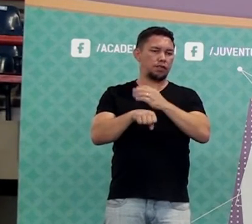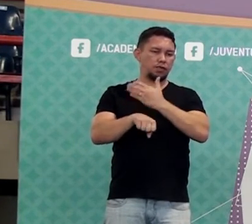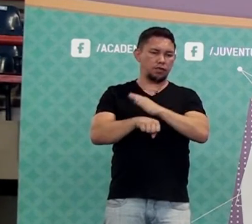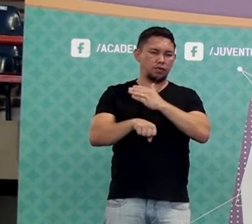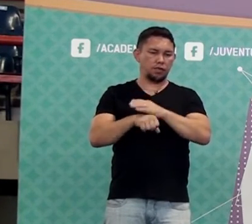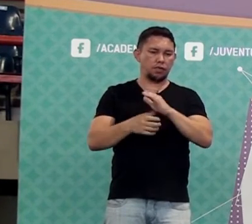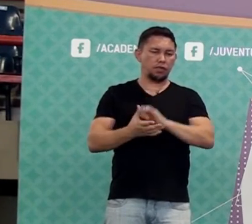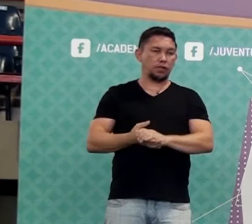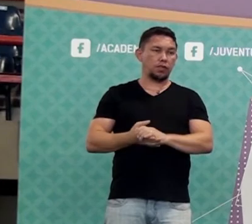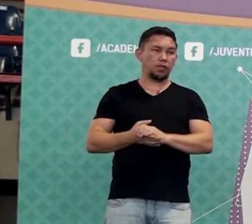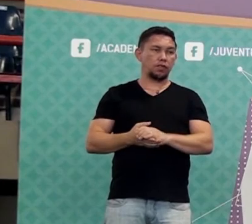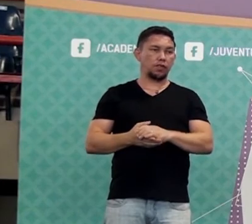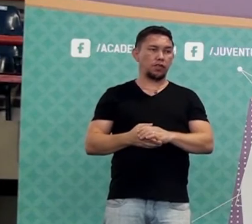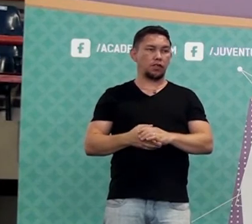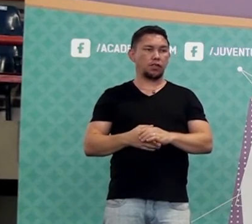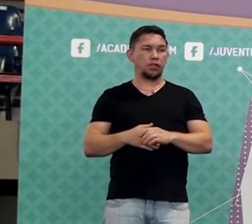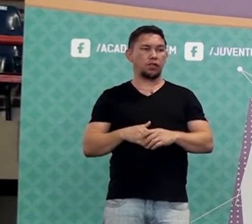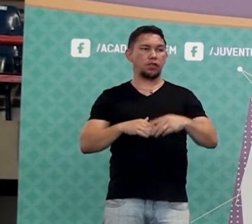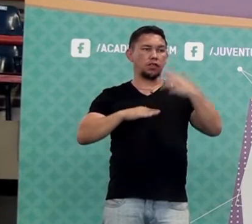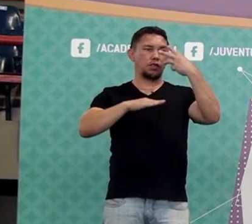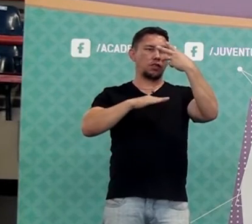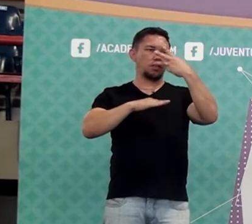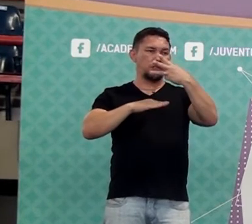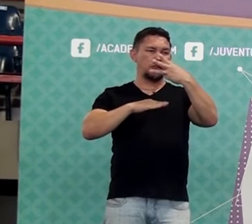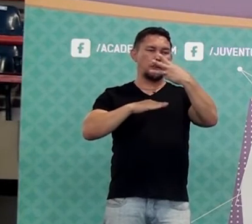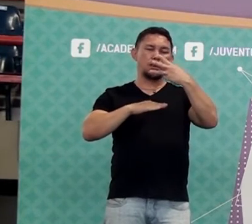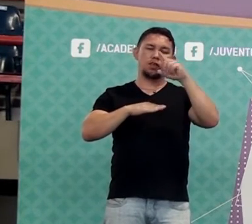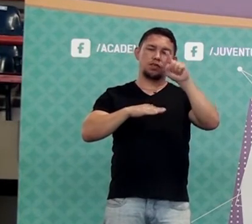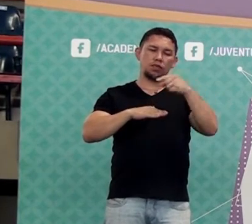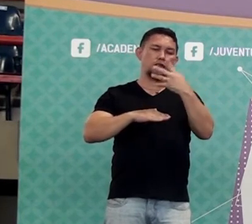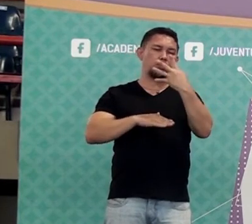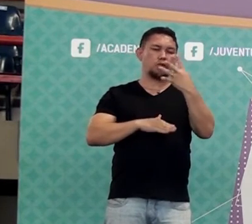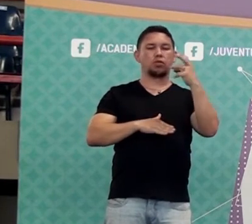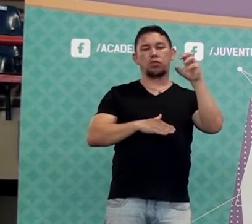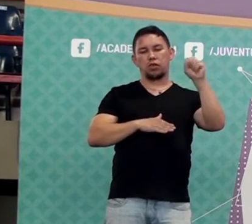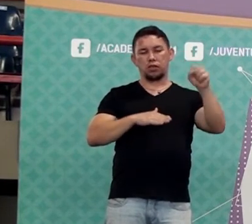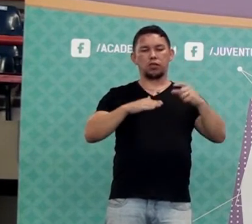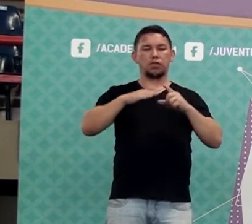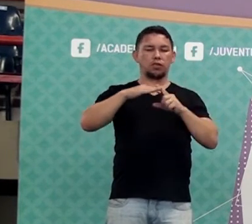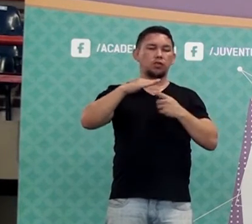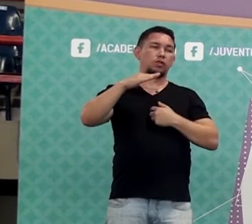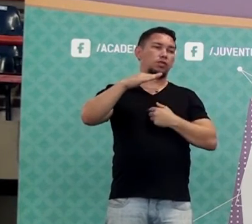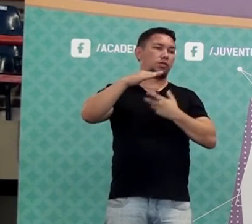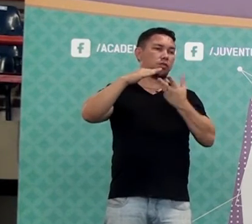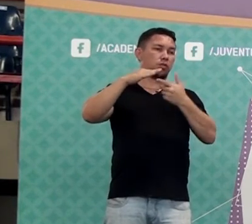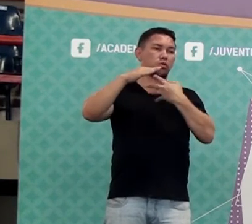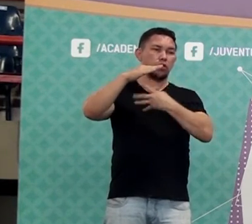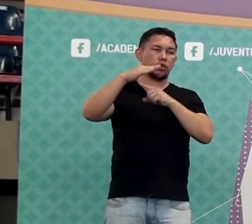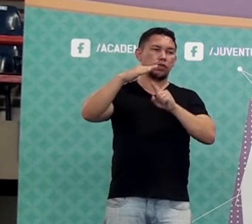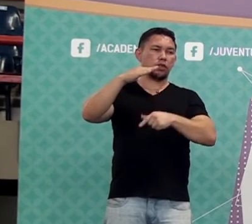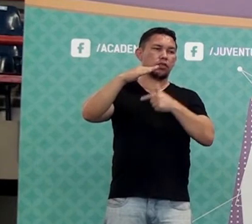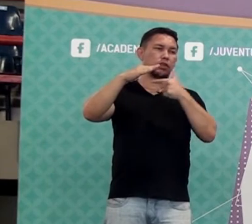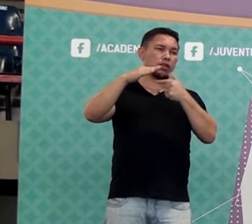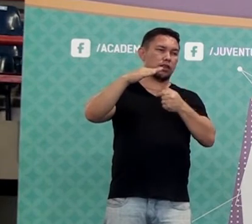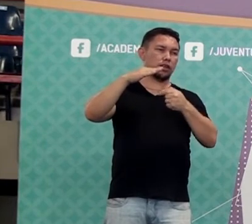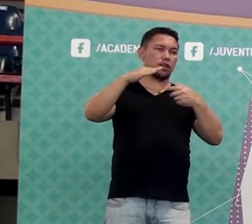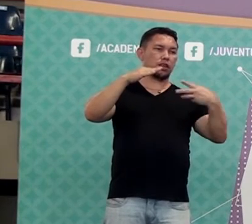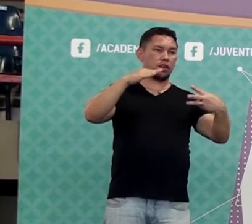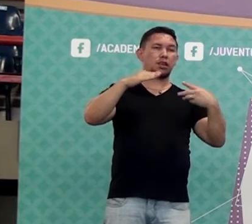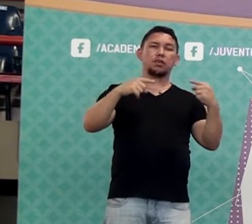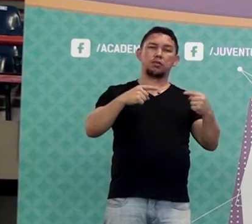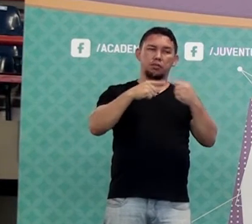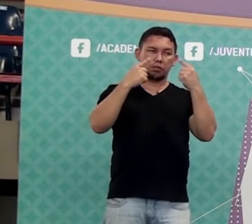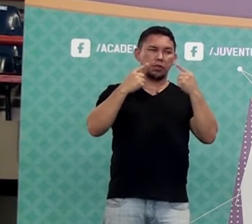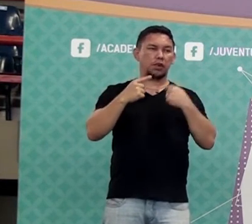chata, 3,48 dividido por 4,73. Acontece quanto assim no Enem?